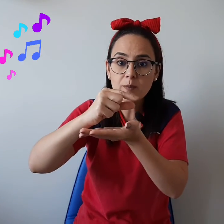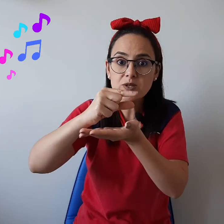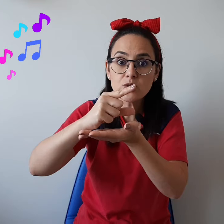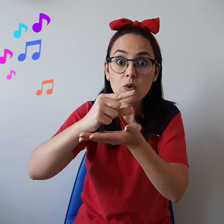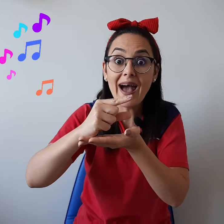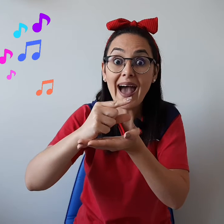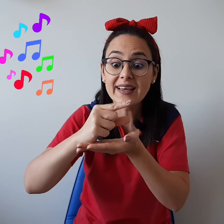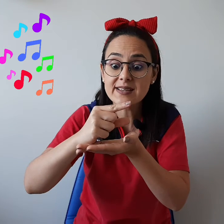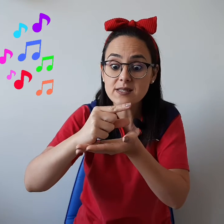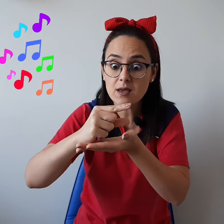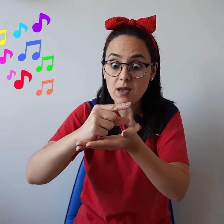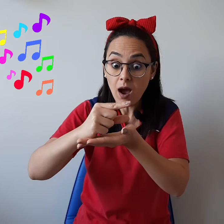começou a crescer